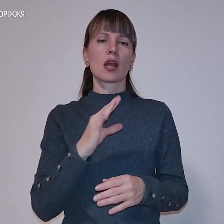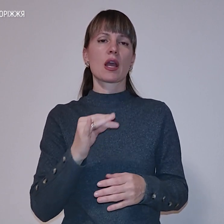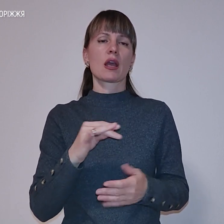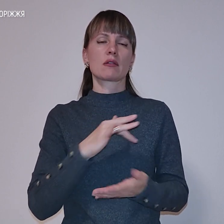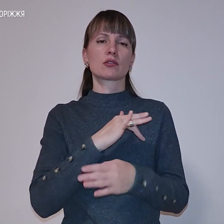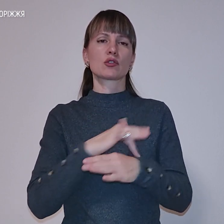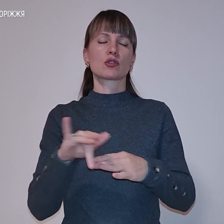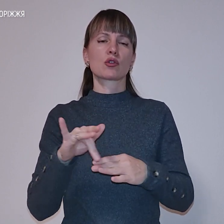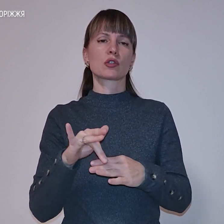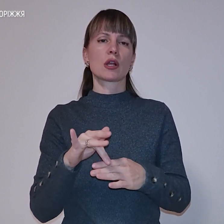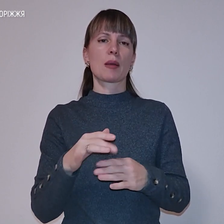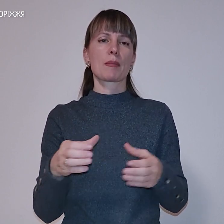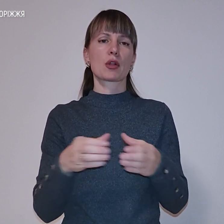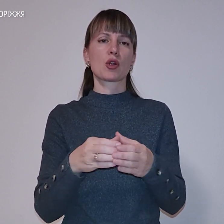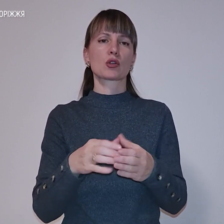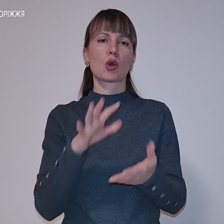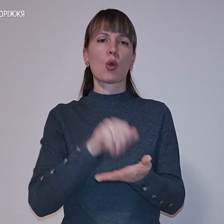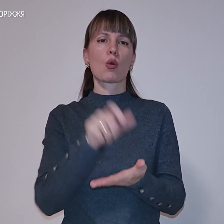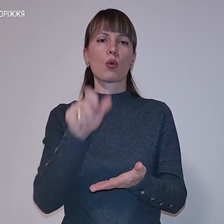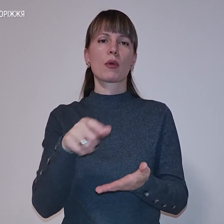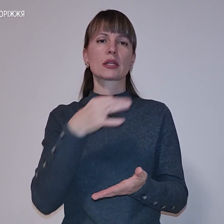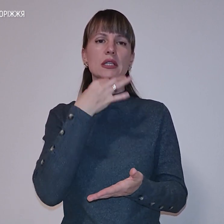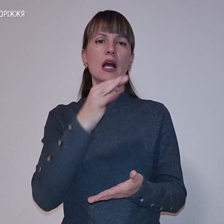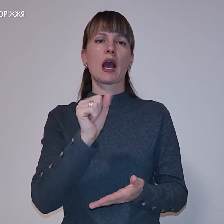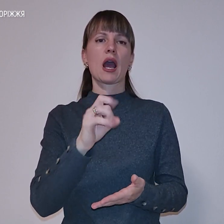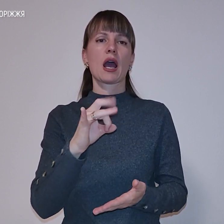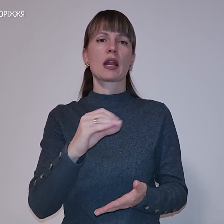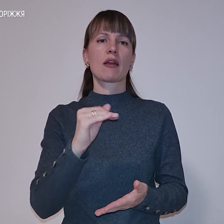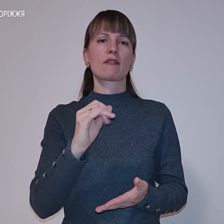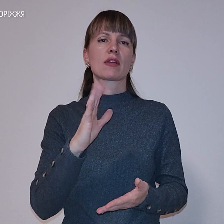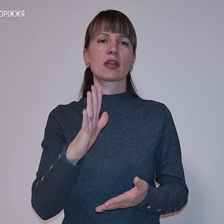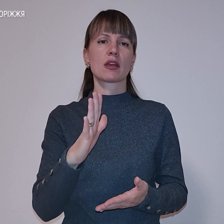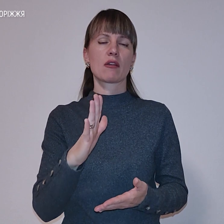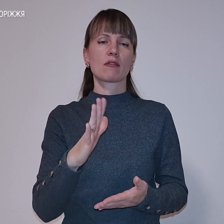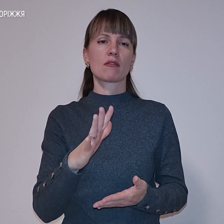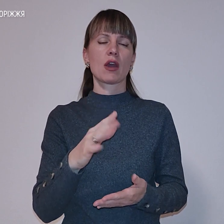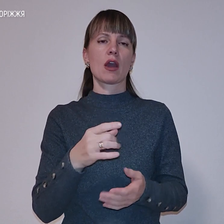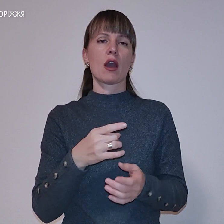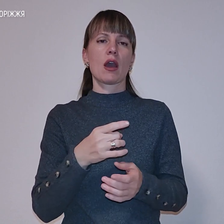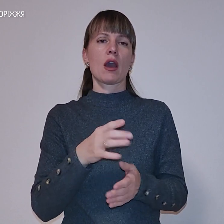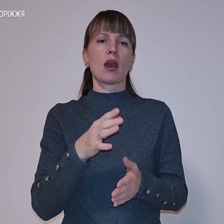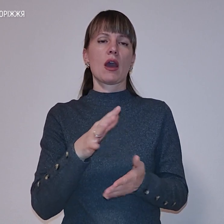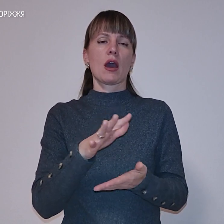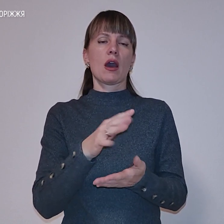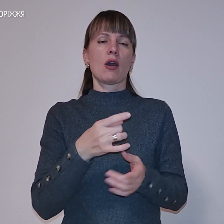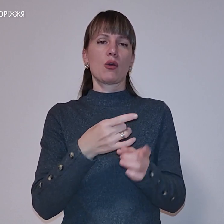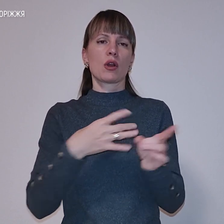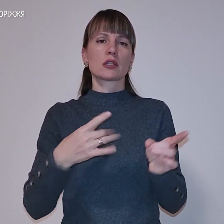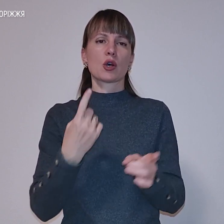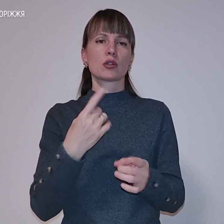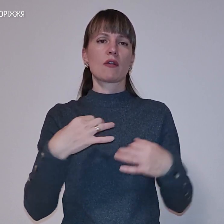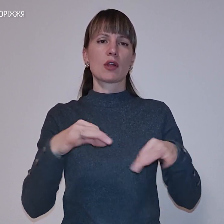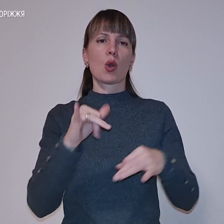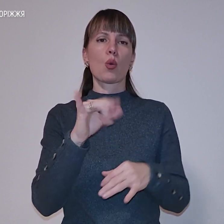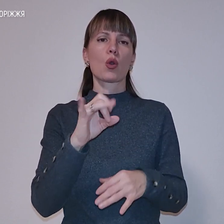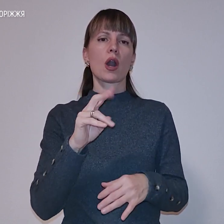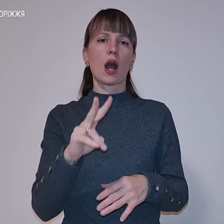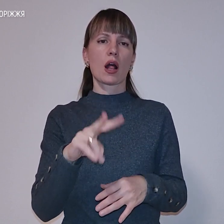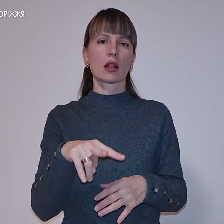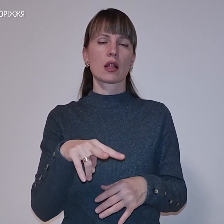окупантів, повідомив Іван Арєкєв. Уразивши три автомобілі Урал, один військовий прийнований автомобіль позашляхових ГАЗ